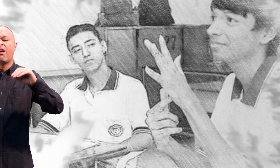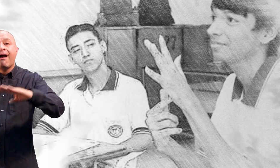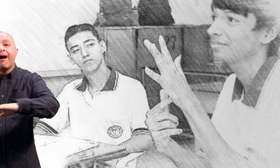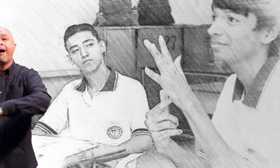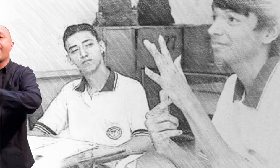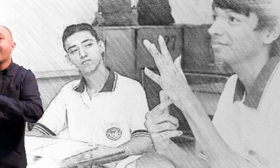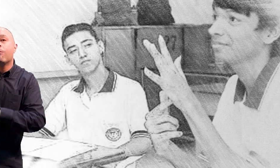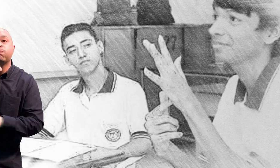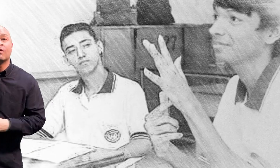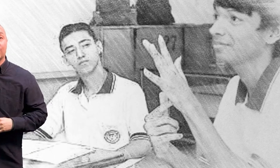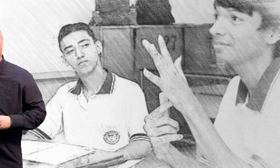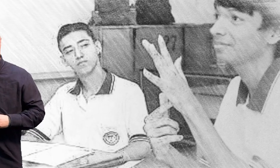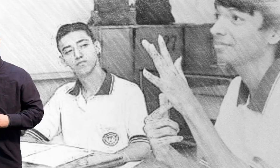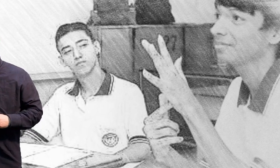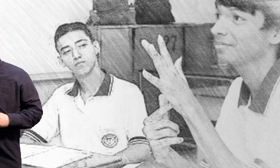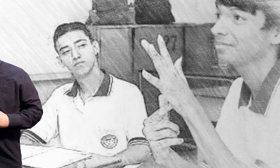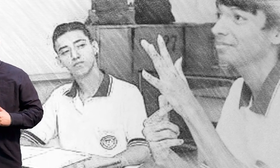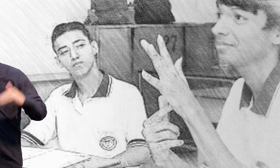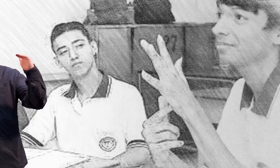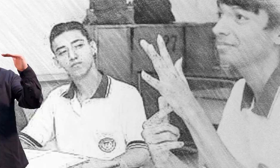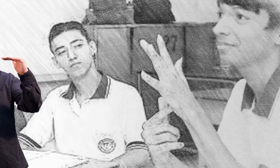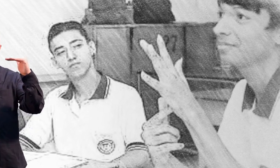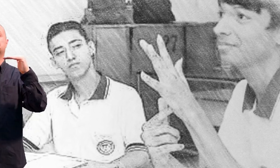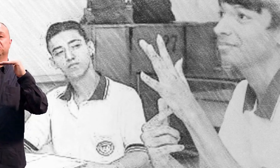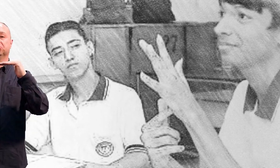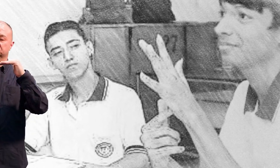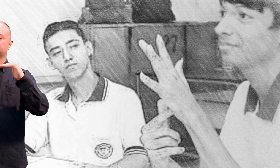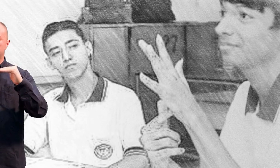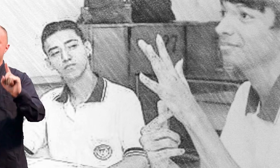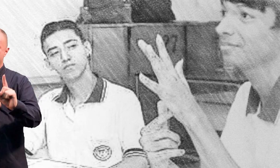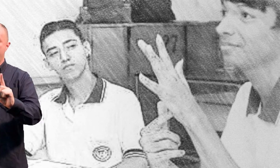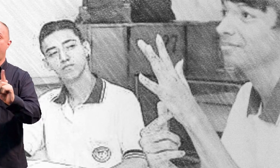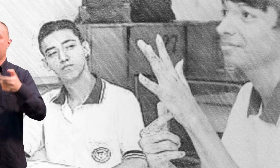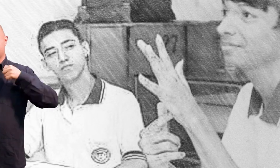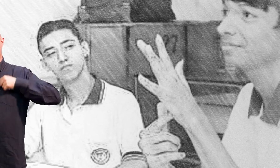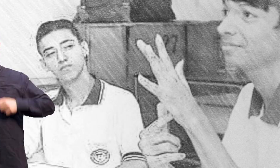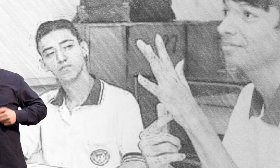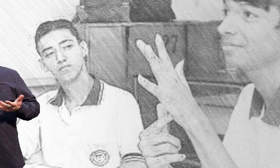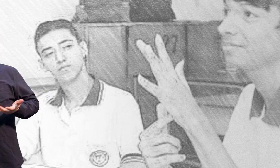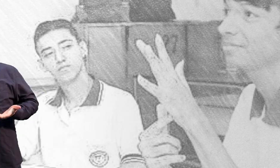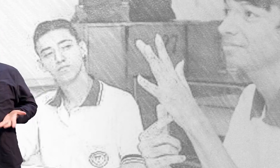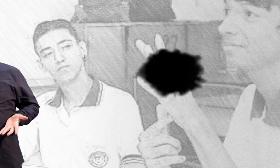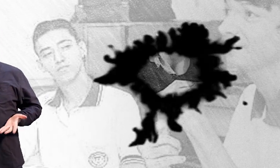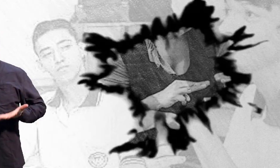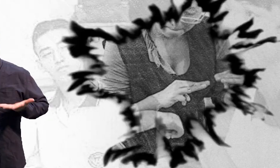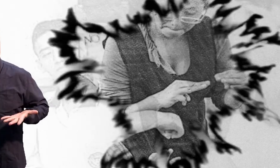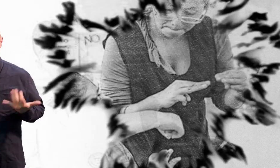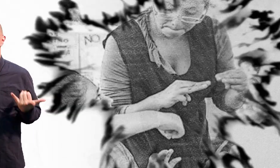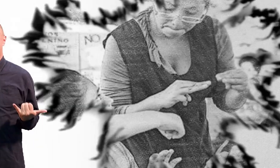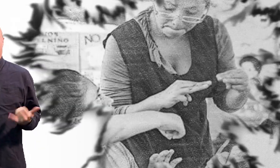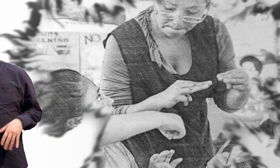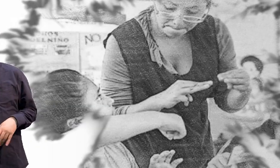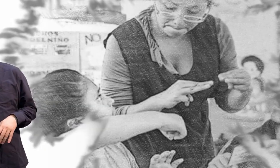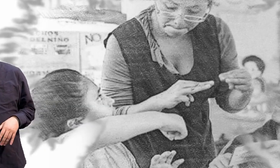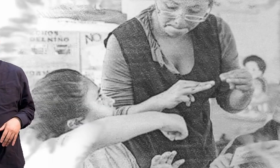como formadora de formadores, repensemos el rol del docente sordo hoy en día. Y el rol de la educación para seguir